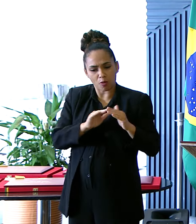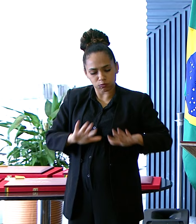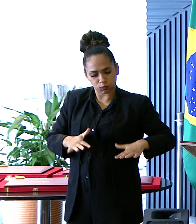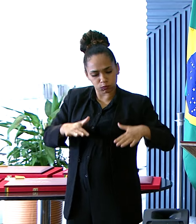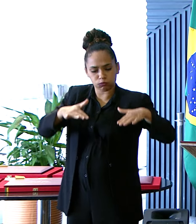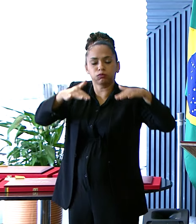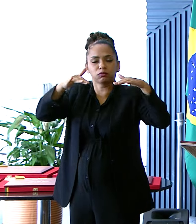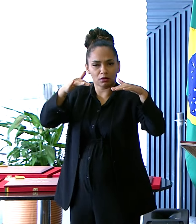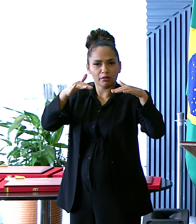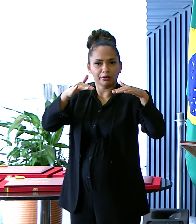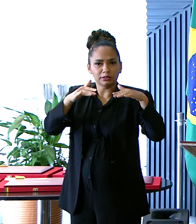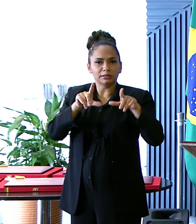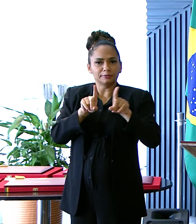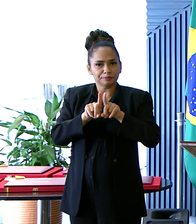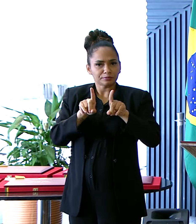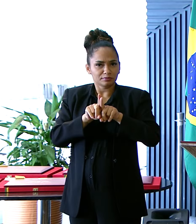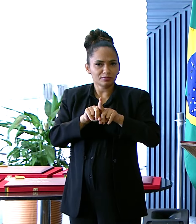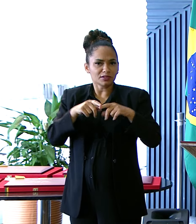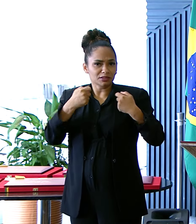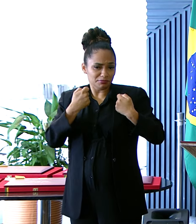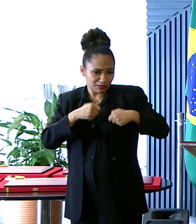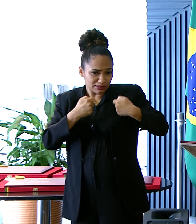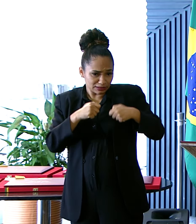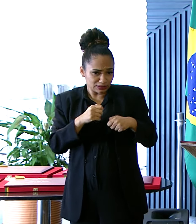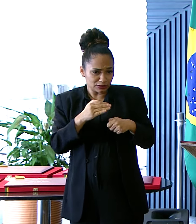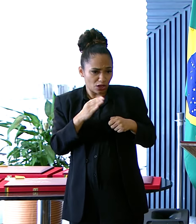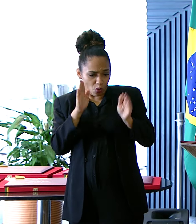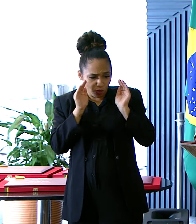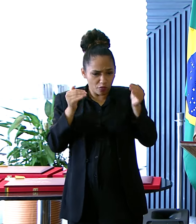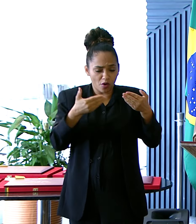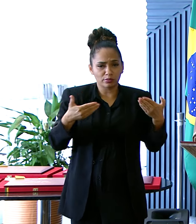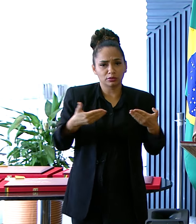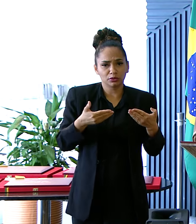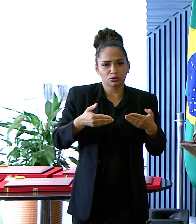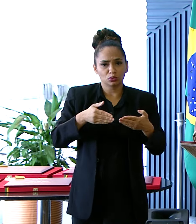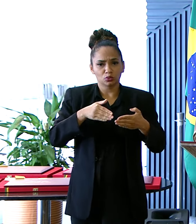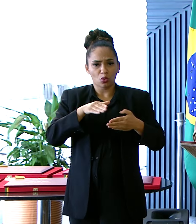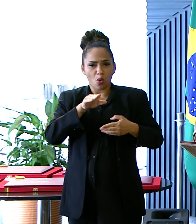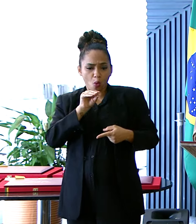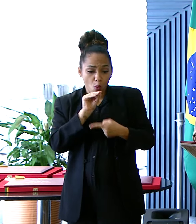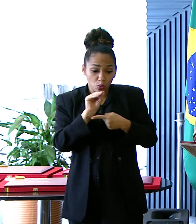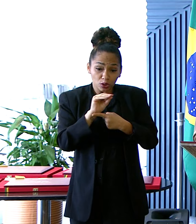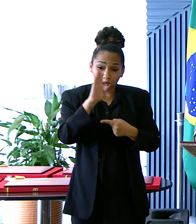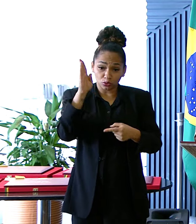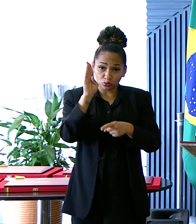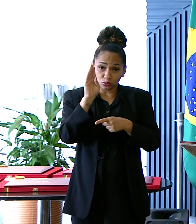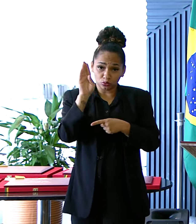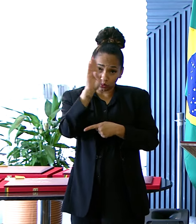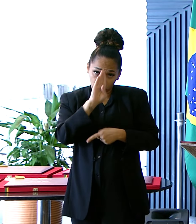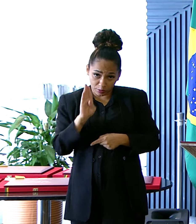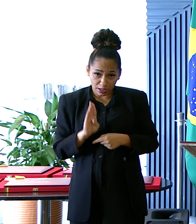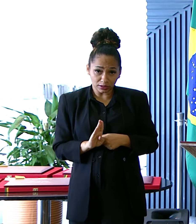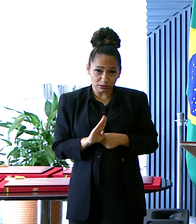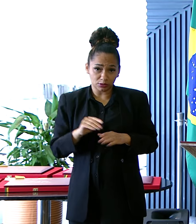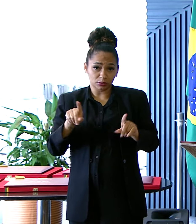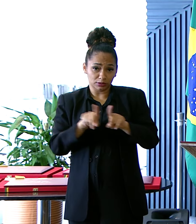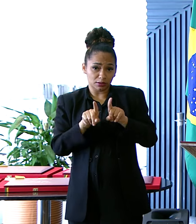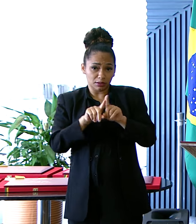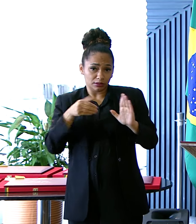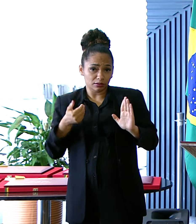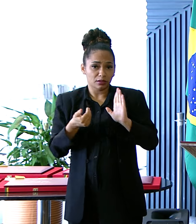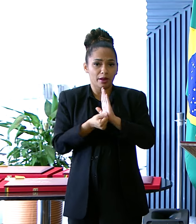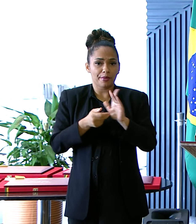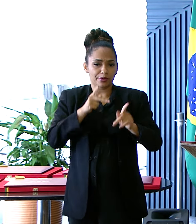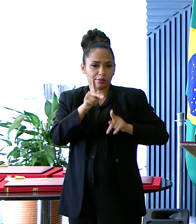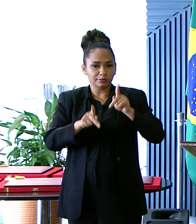águas É inestimável Neste momento O cuidado Do Brasil Do inclusive Desta câmara Dos deputados Para com A